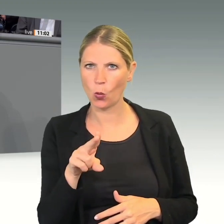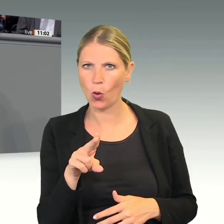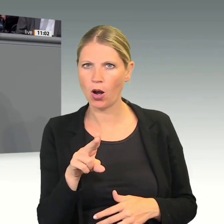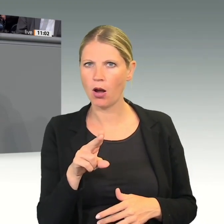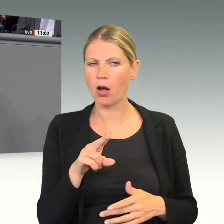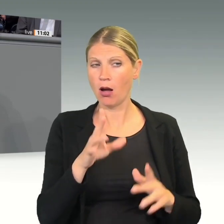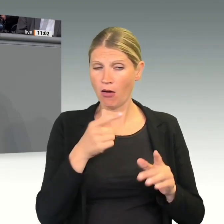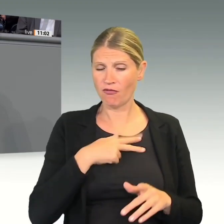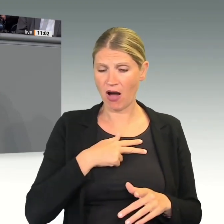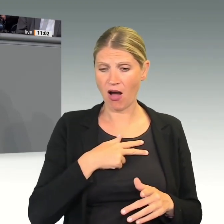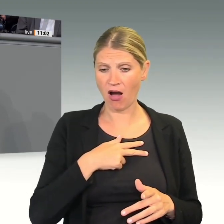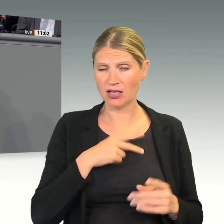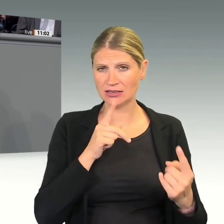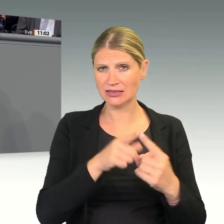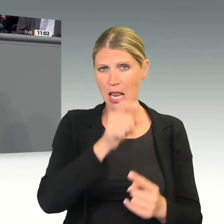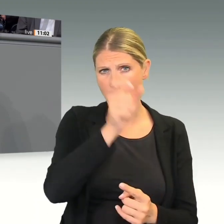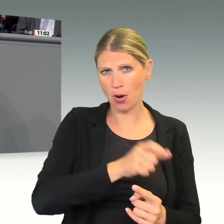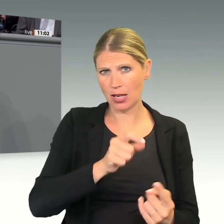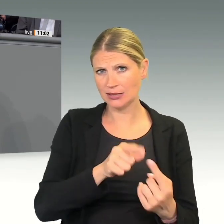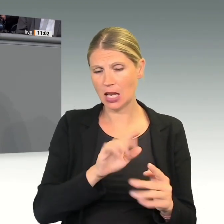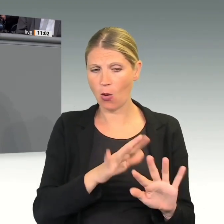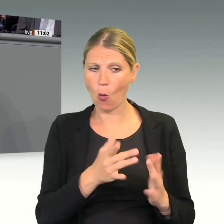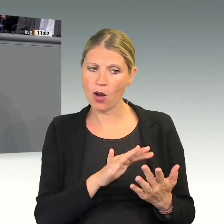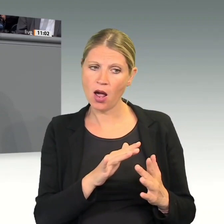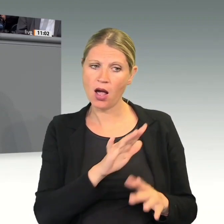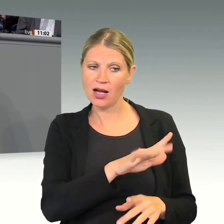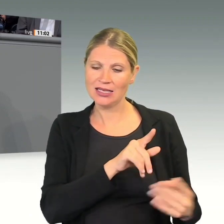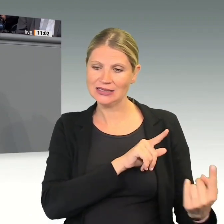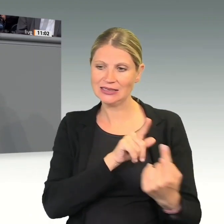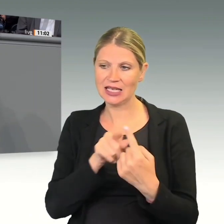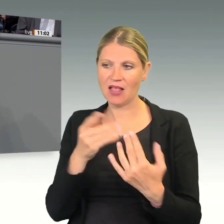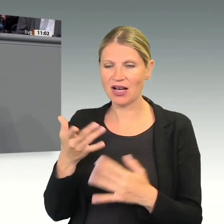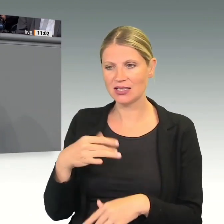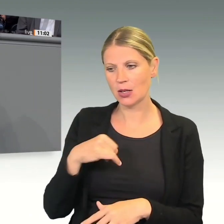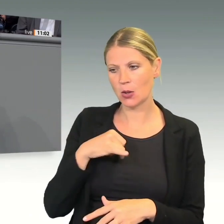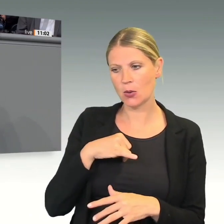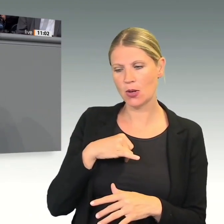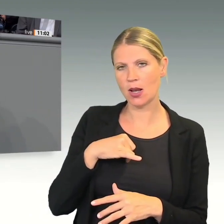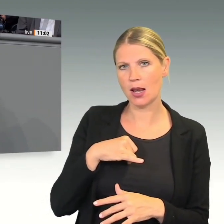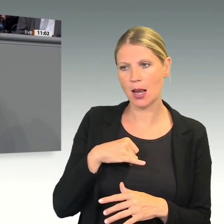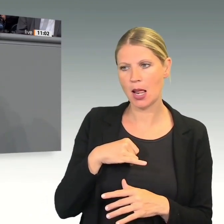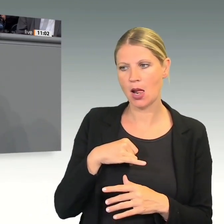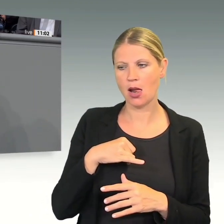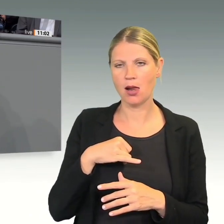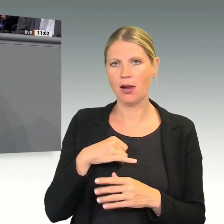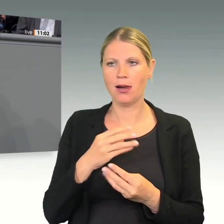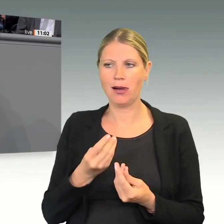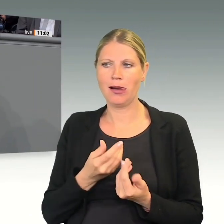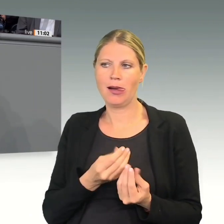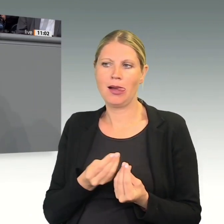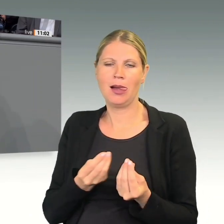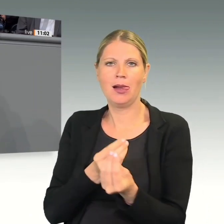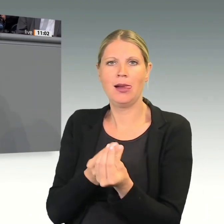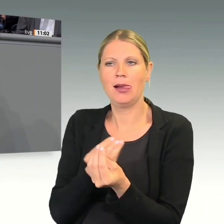ob man sich nicht doch wieder mal bei den grünen Anbietern will. Wenn man also genauer hinschaut, was der